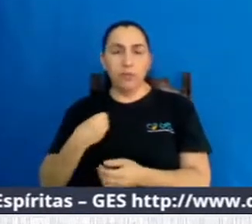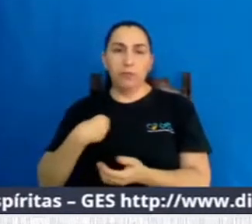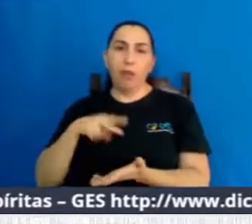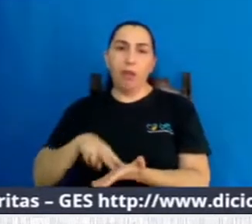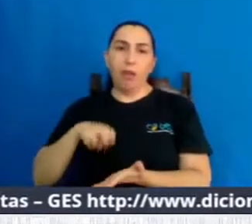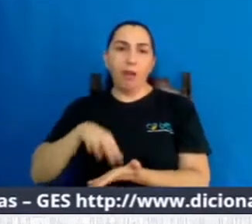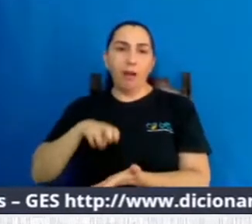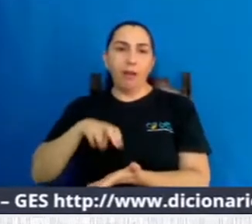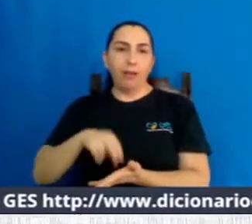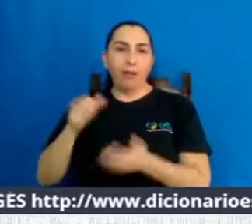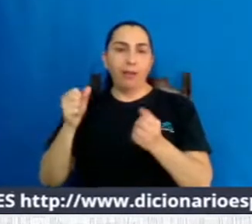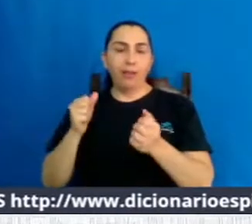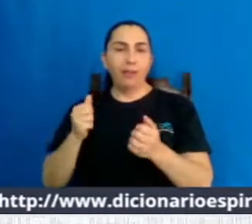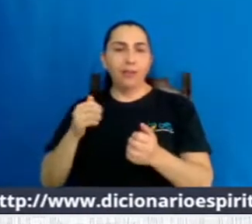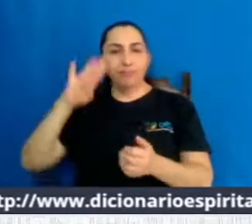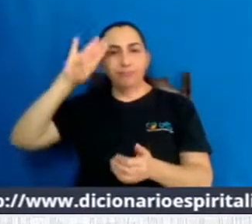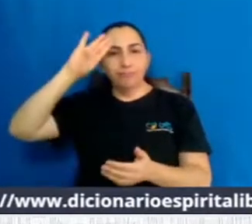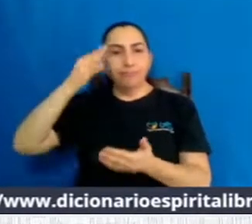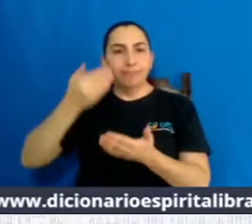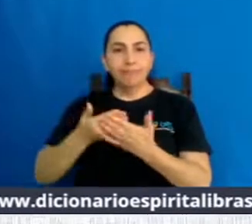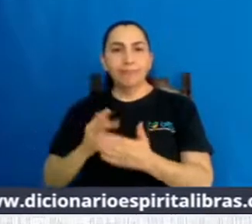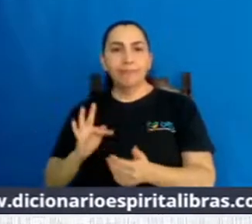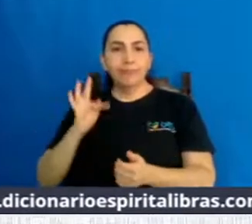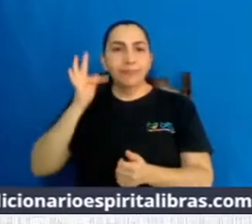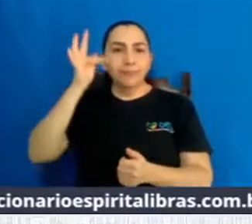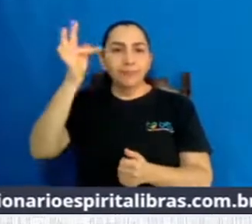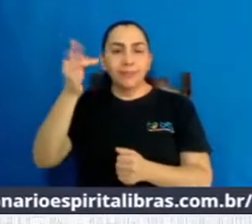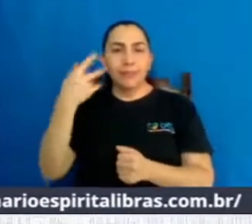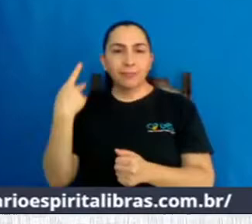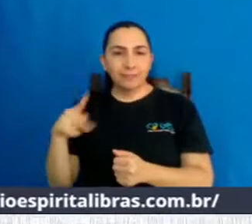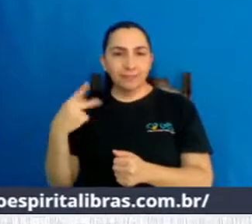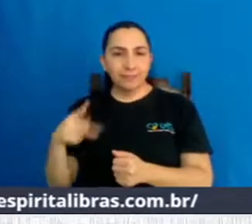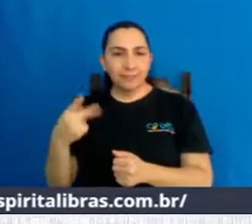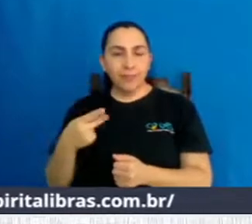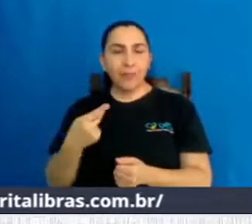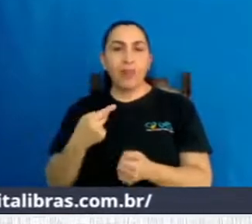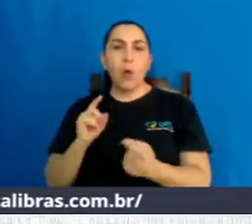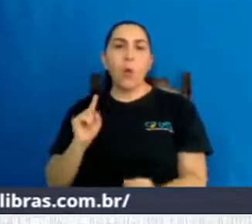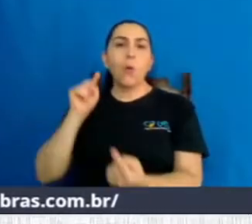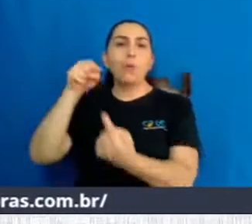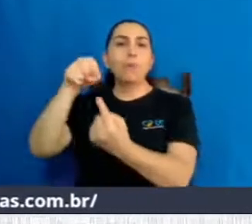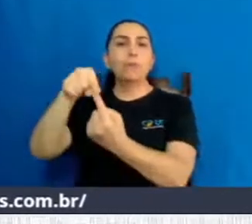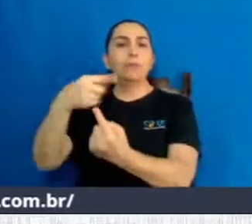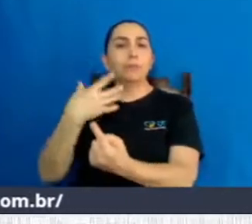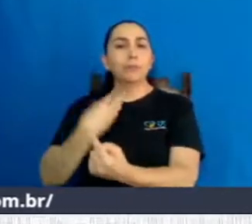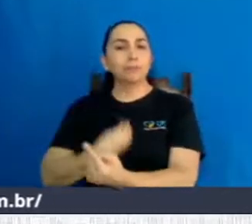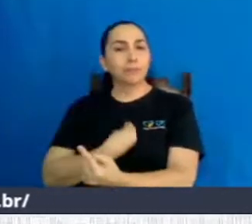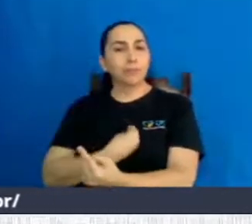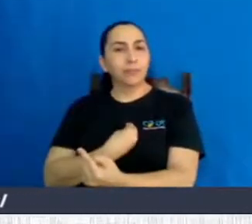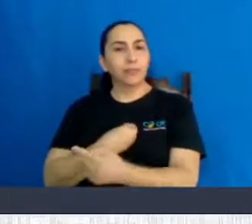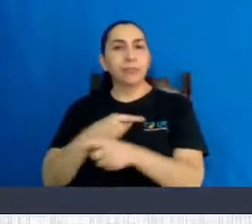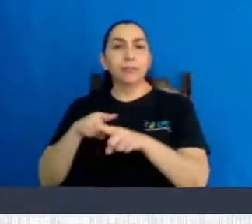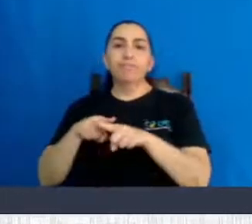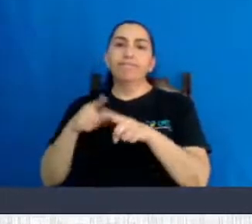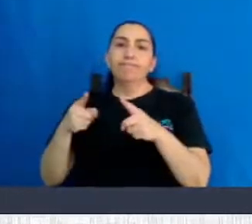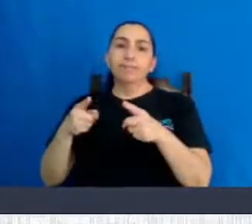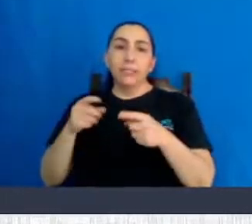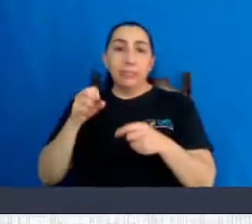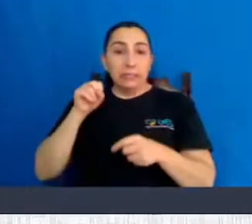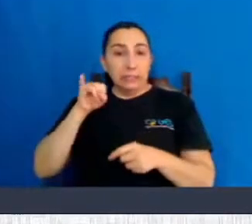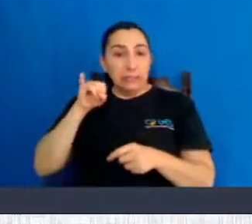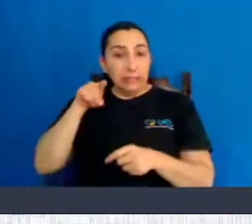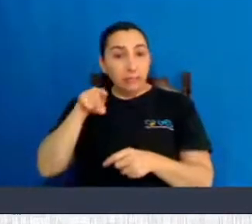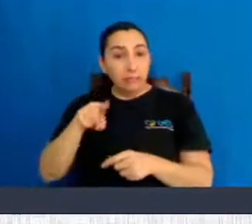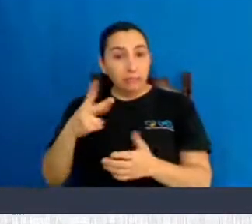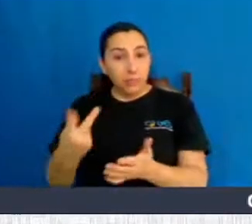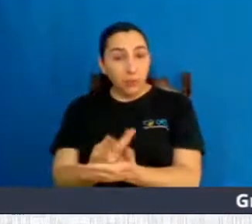uma meta de vida, né, trazendo muito mais propósito de vida para os nossos corações. Então, se você fez